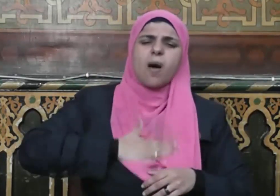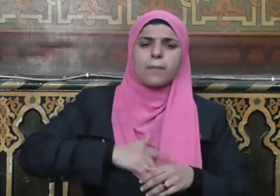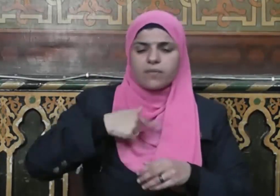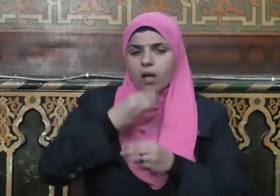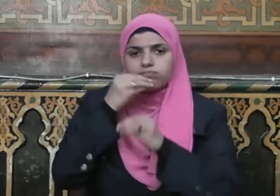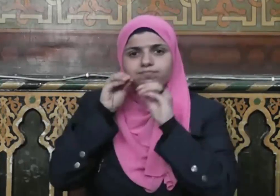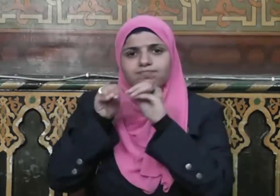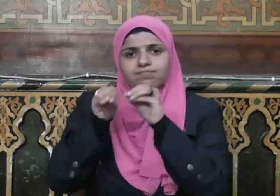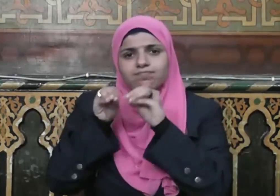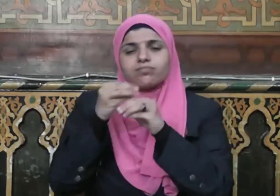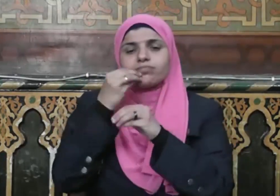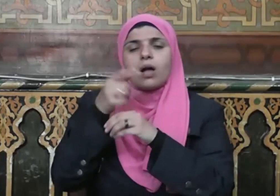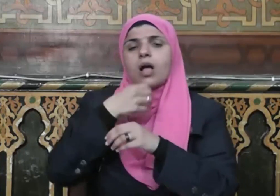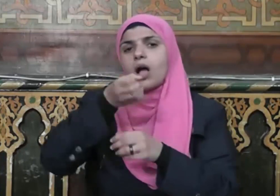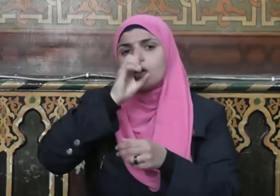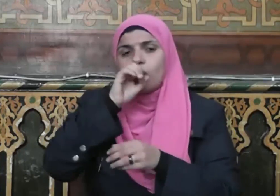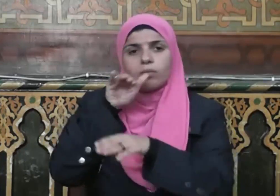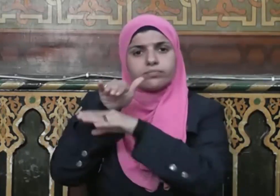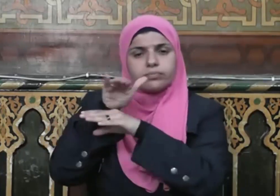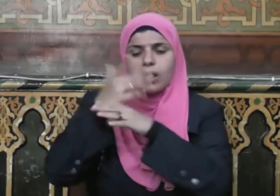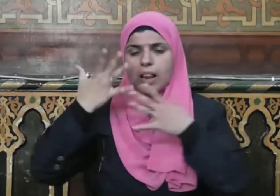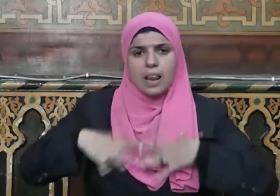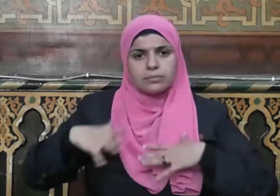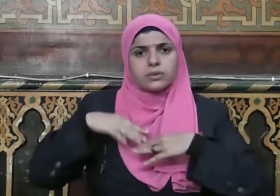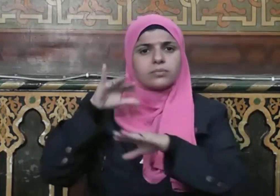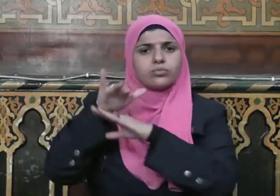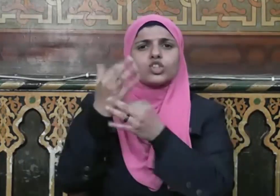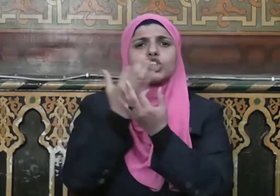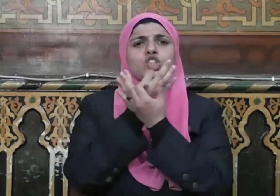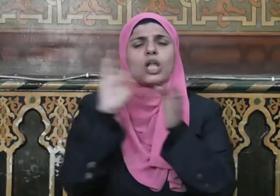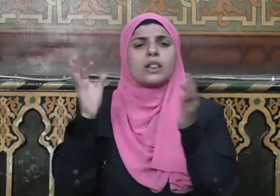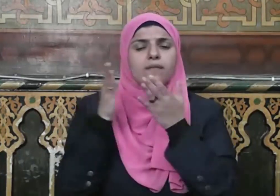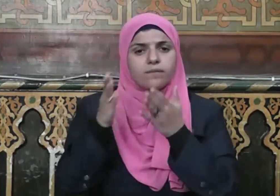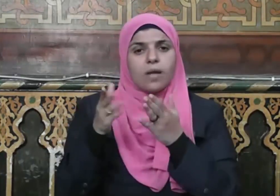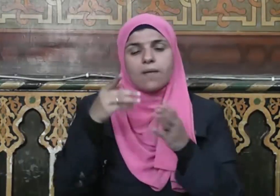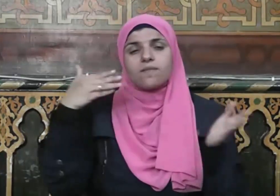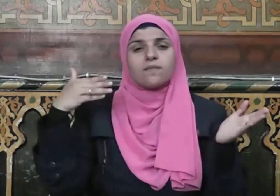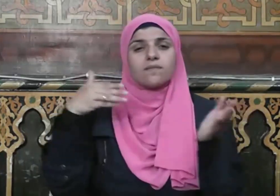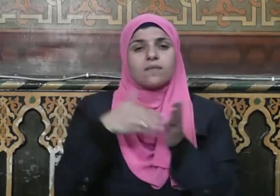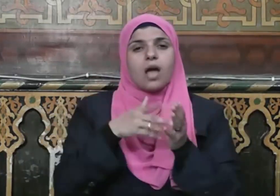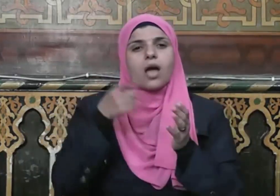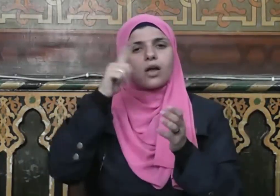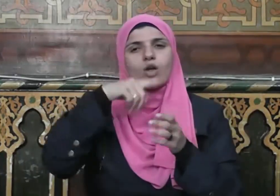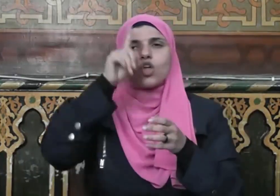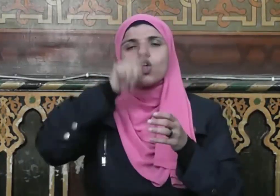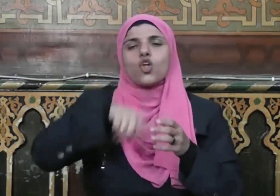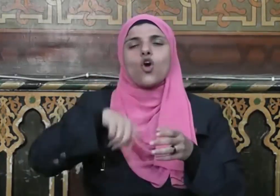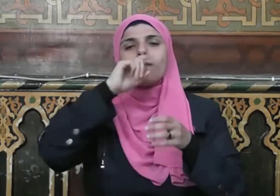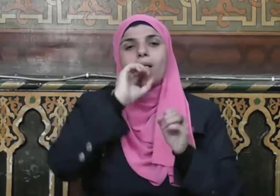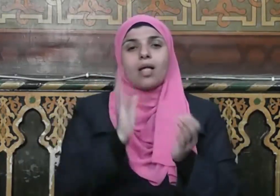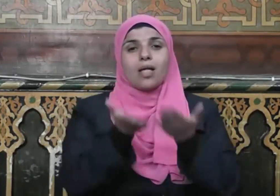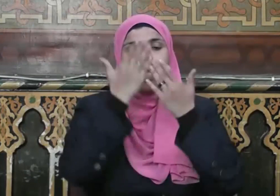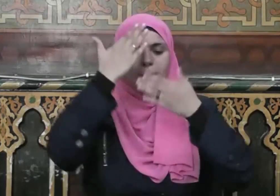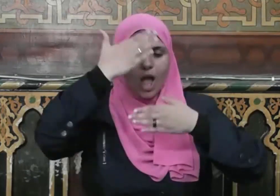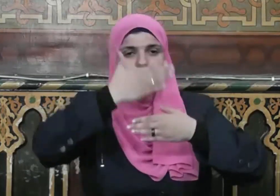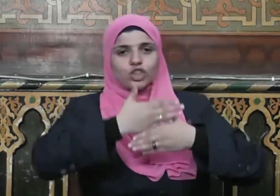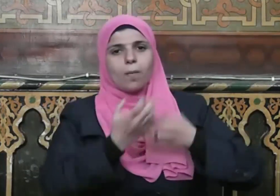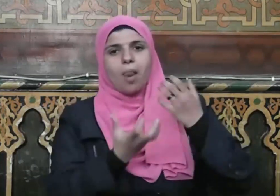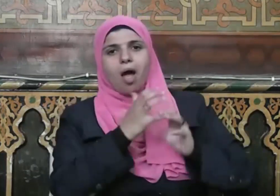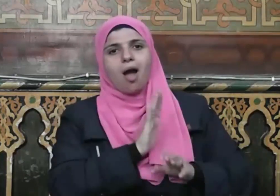وأطعمهن وسقاهن وكساهن من جدته كن له حجاباً يوم القيامة من